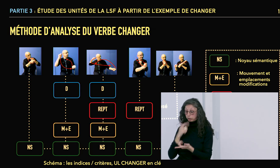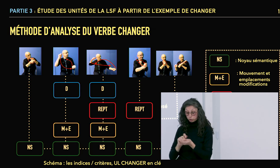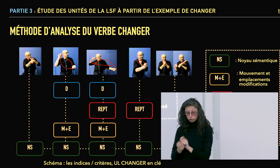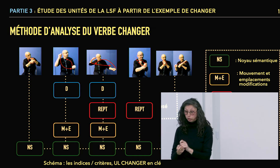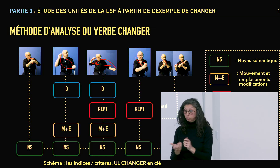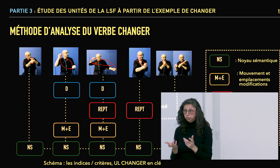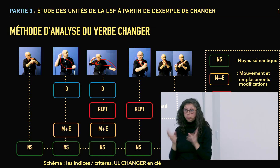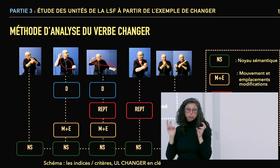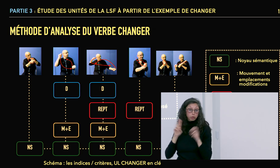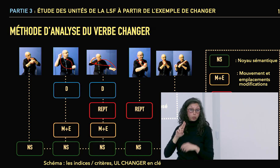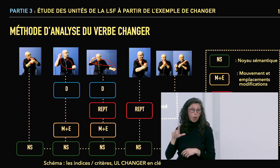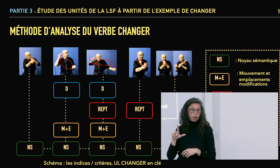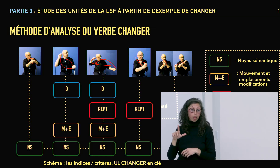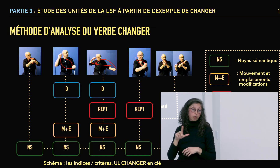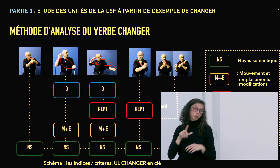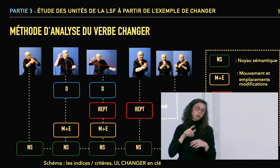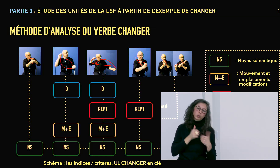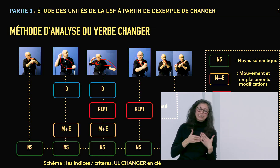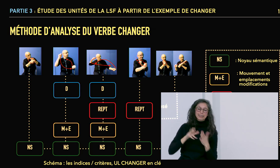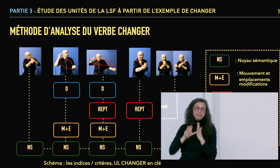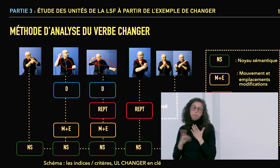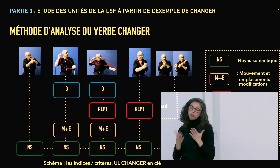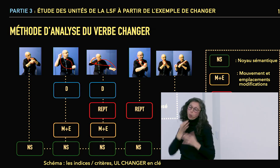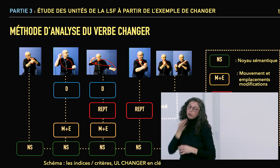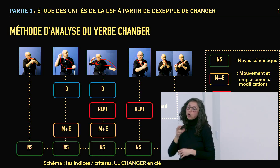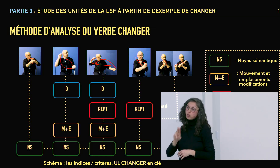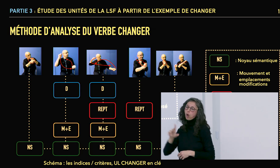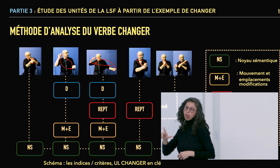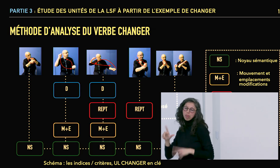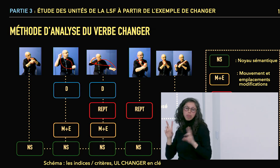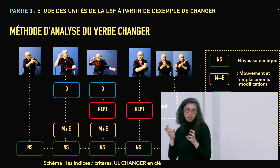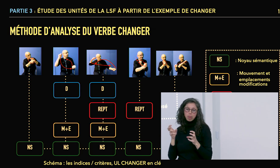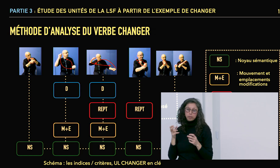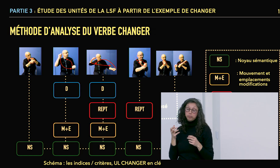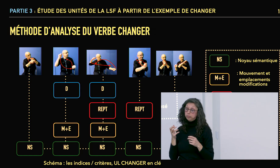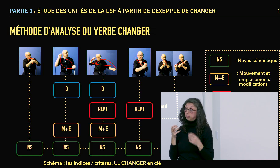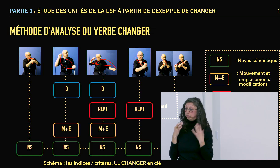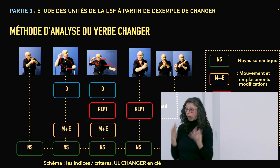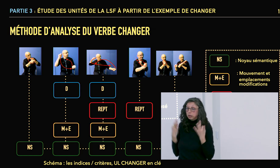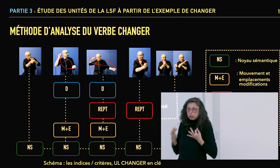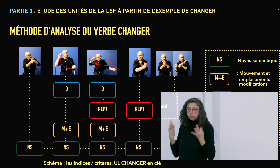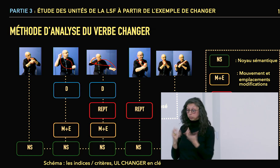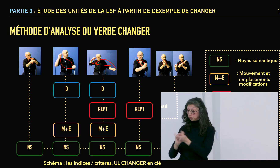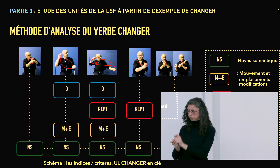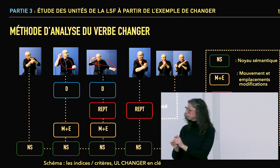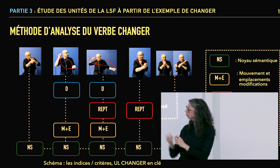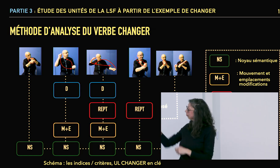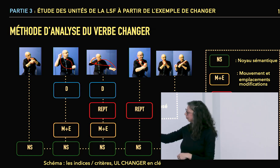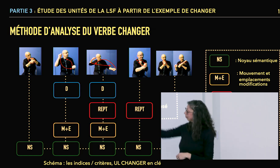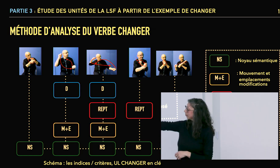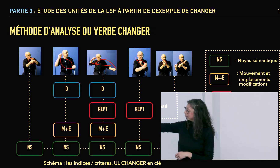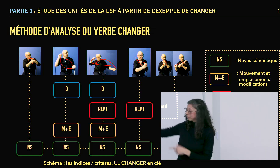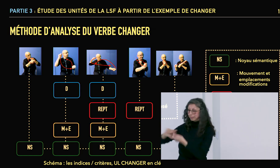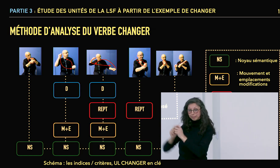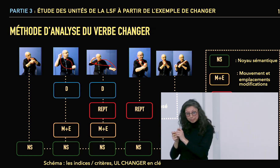Et j'en ai trouvé plusieurs. Donc nous avons tout d'abord un noyau sémantique. C'est-à-dire qu'on est plutôt sur quelque chose de l'ordre lexical, les UL, les